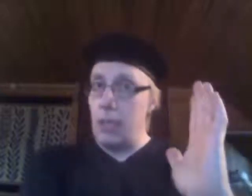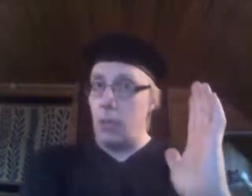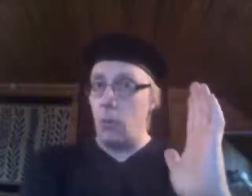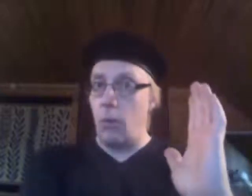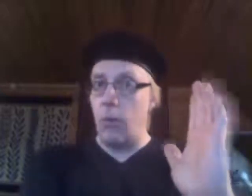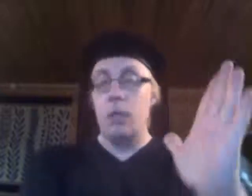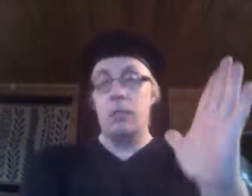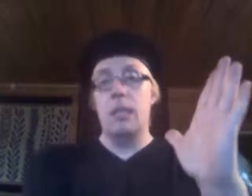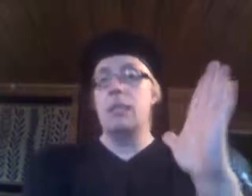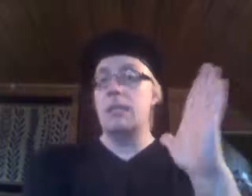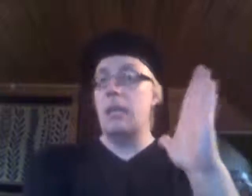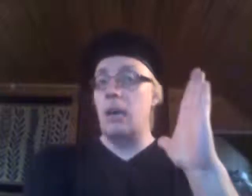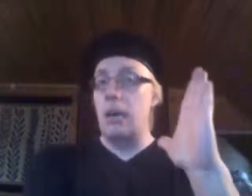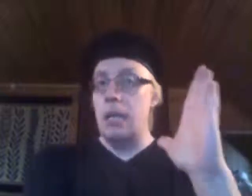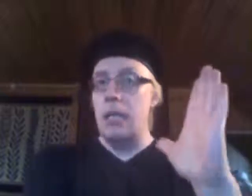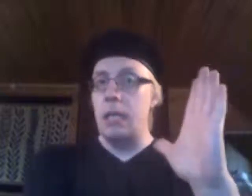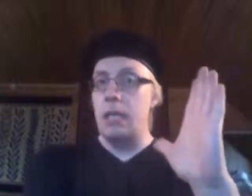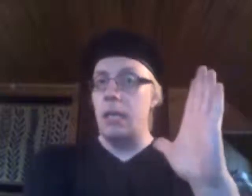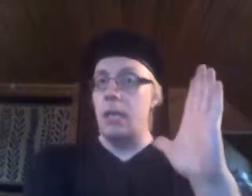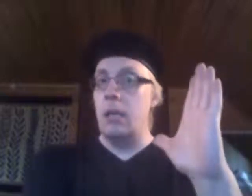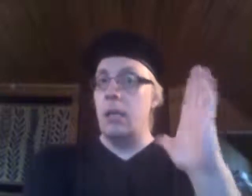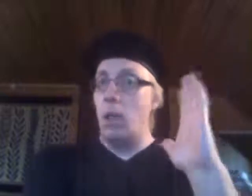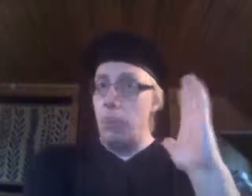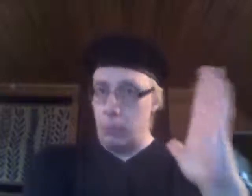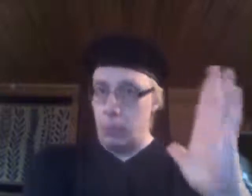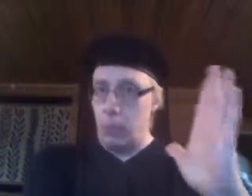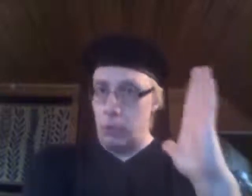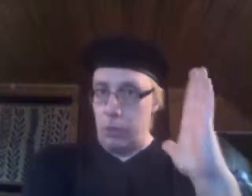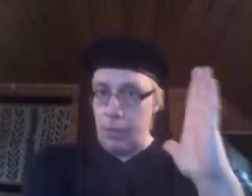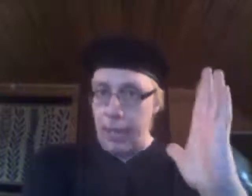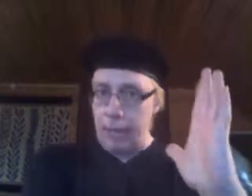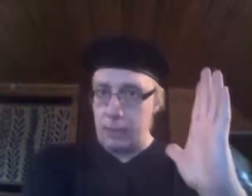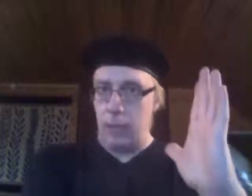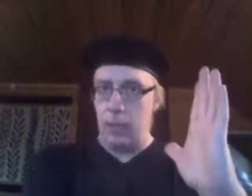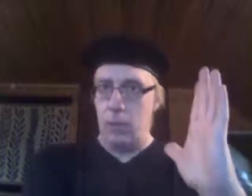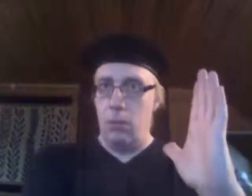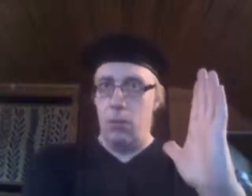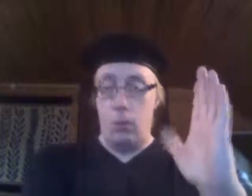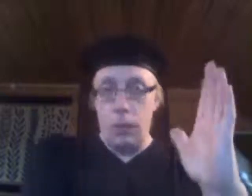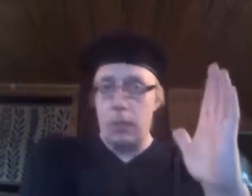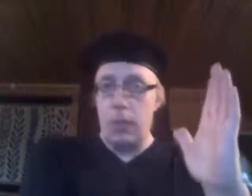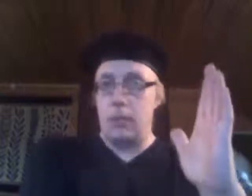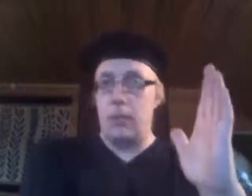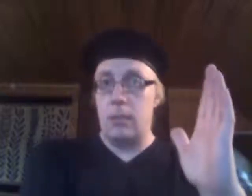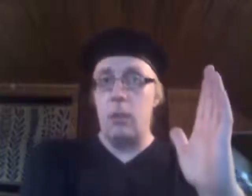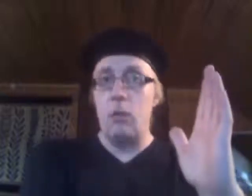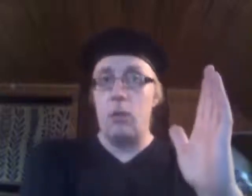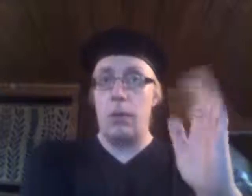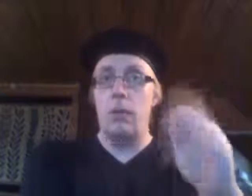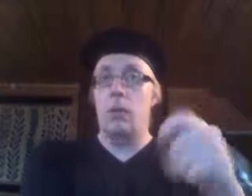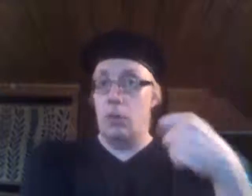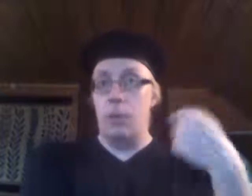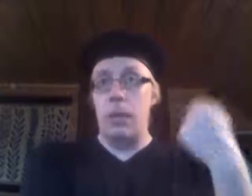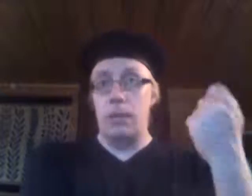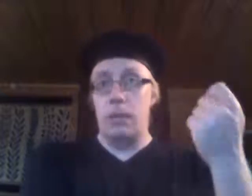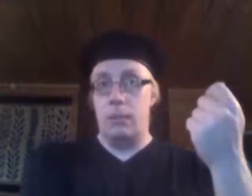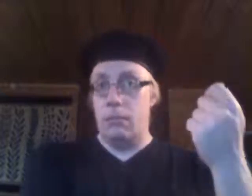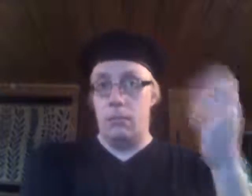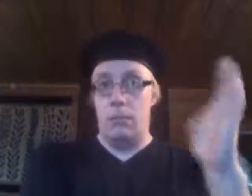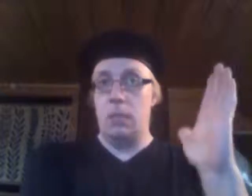haukkua. Siellä saattaa käydä niin, että kauppasopimukset kärsii. Ruotsalaiset sai sen kokea. Suomalaisethan meni